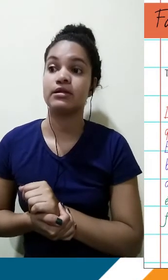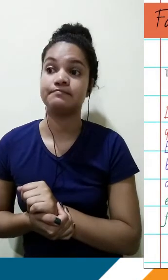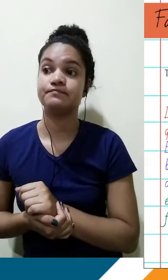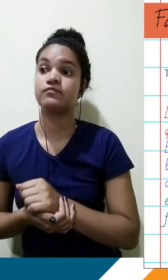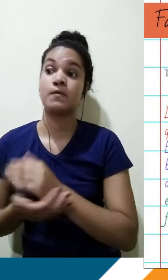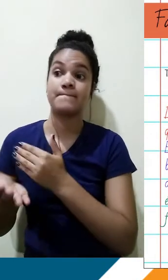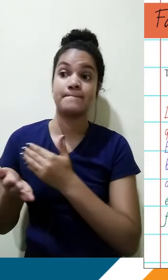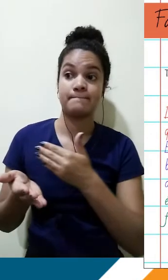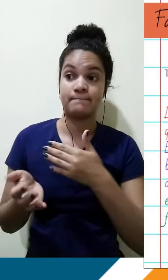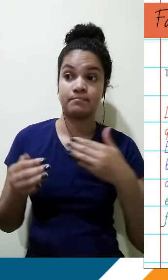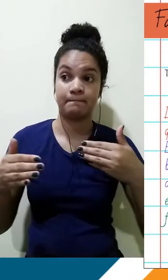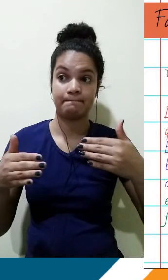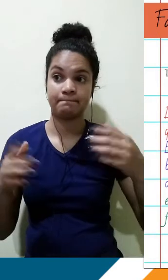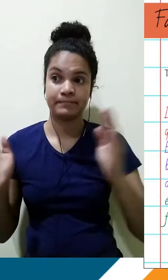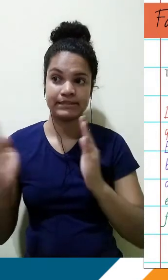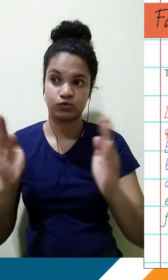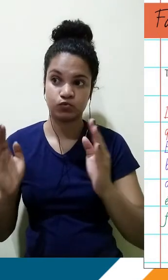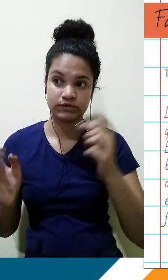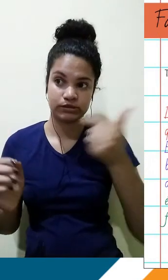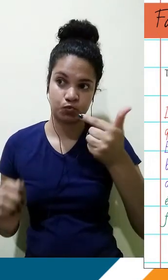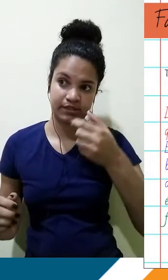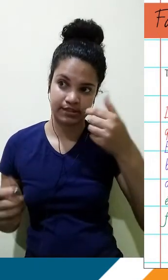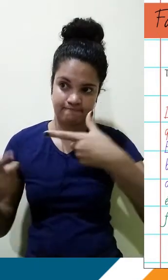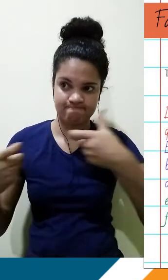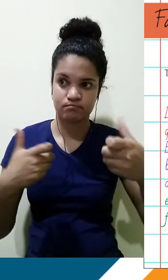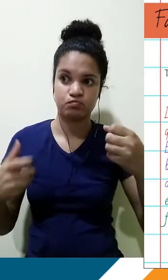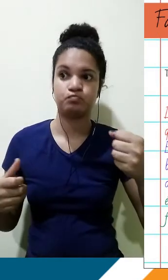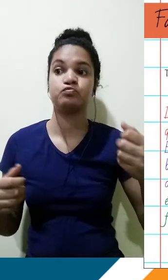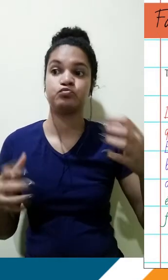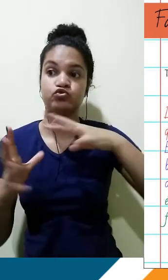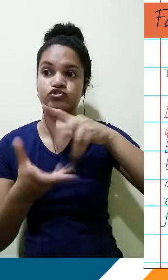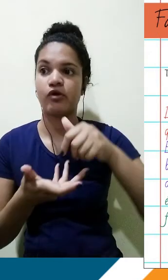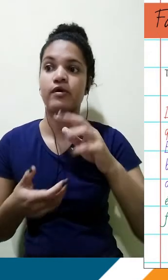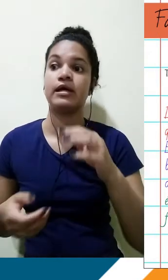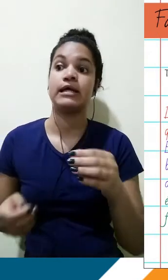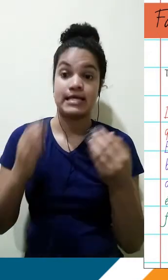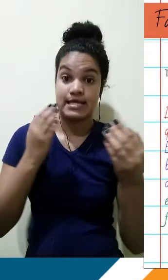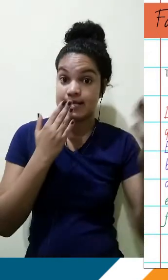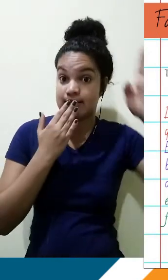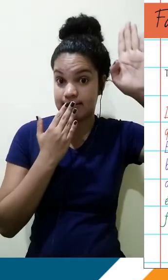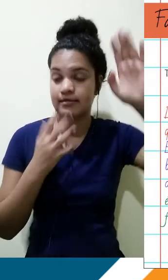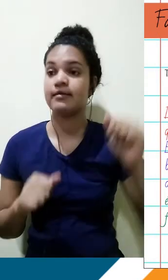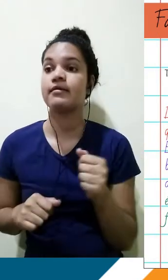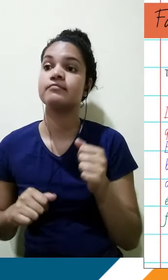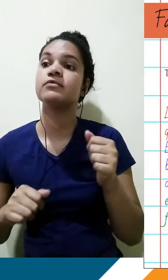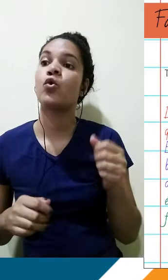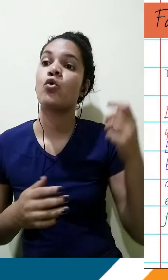Mundial, Hitler ordenou a morte de pessoas que tivessem alguma deficiência. Visto que as enxergava como defeitos. Pronto.